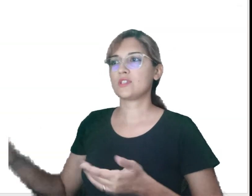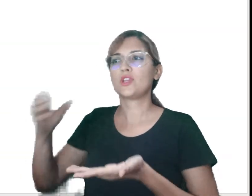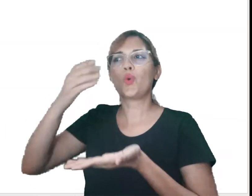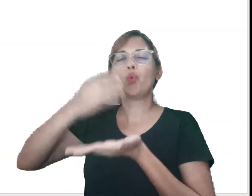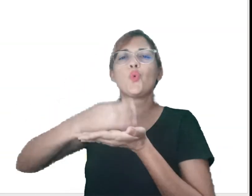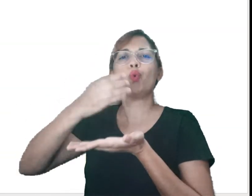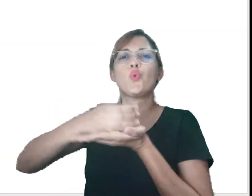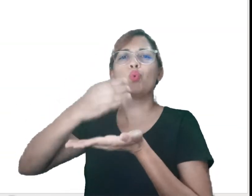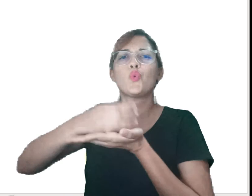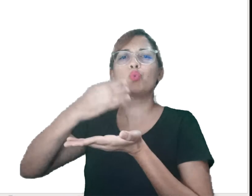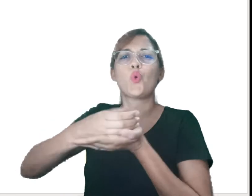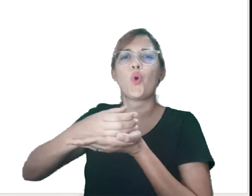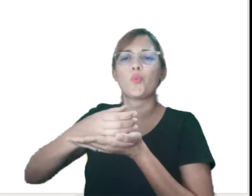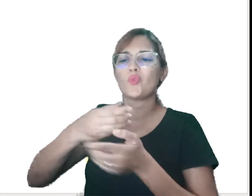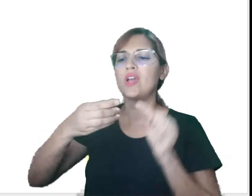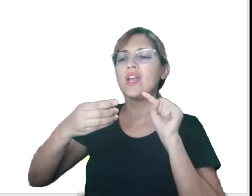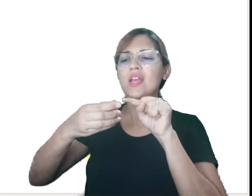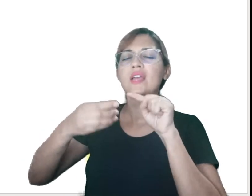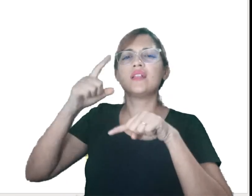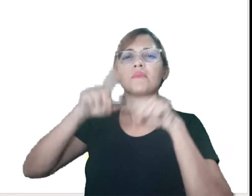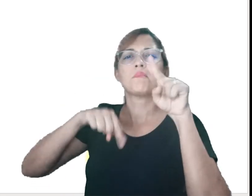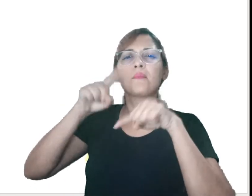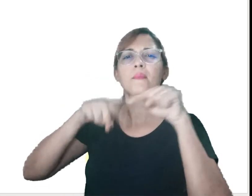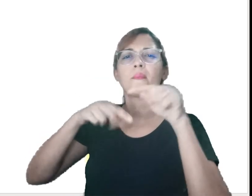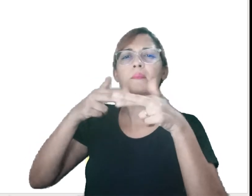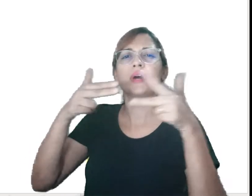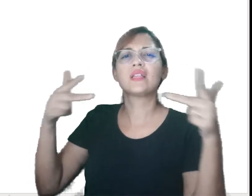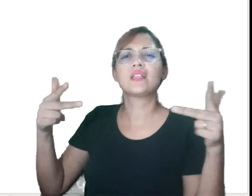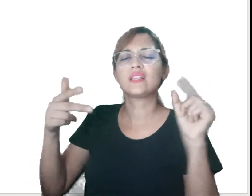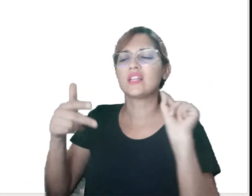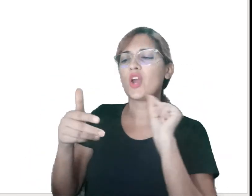O copo. Ele é feito de que material?